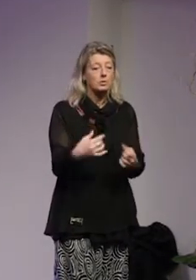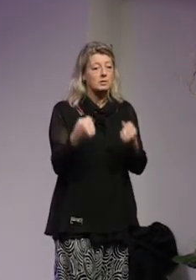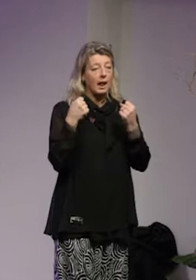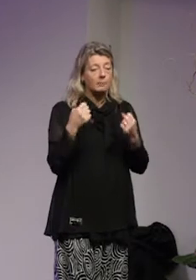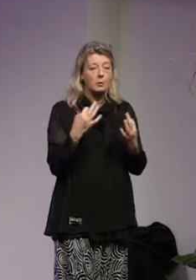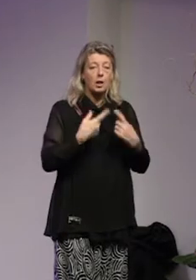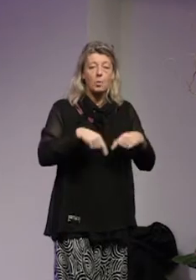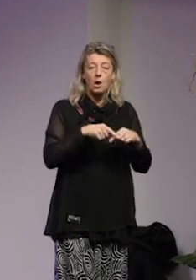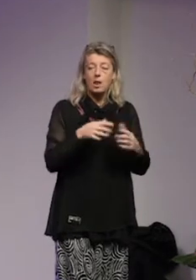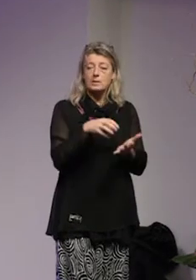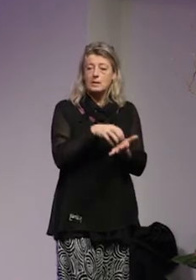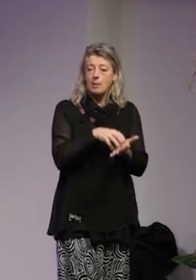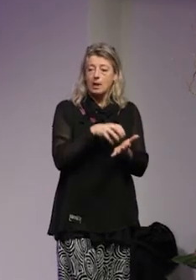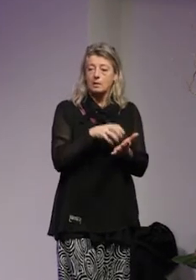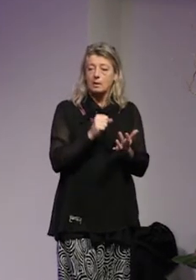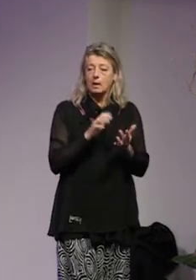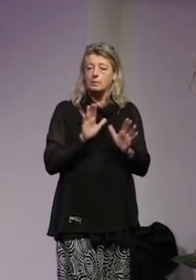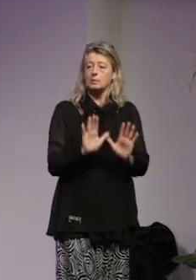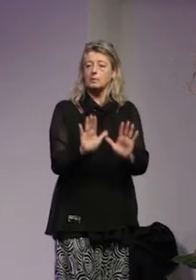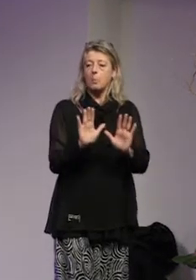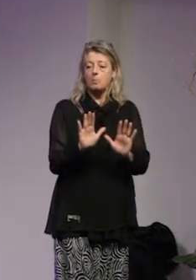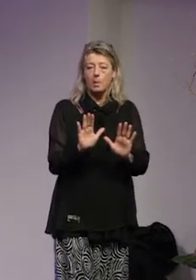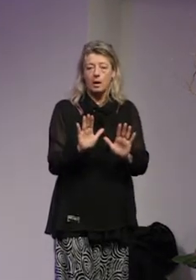lokalsamhället stå emot